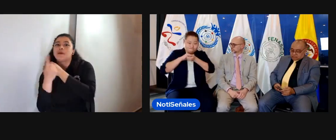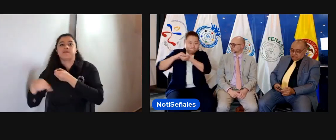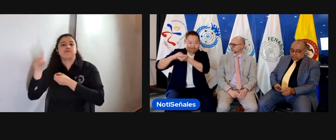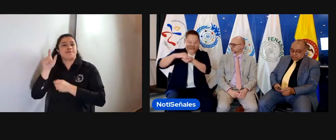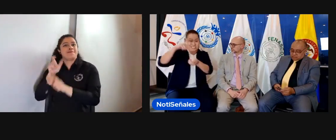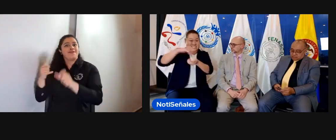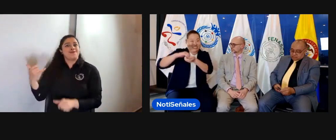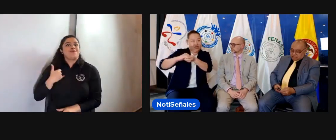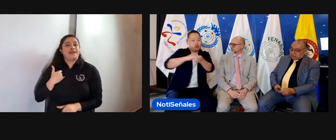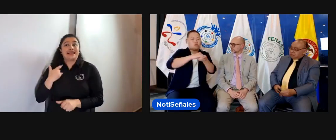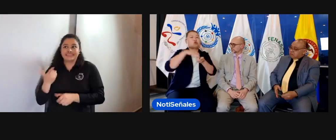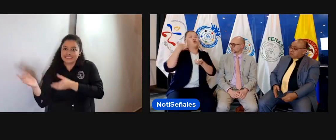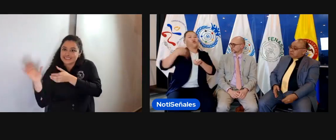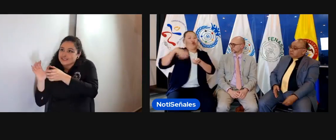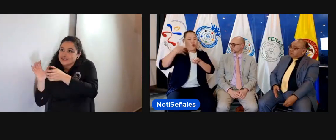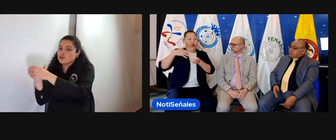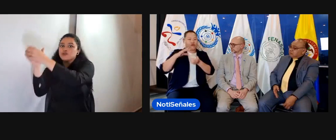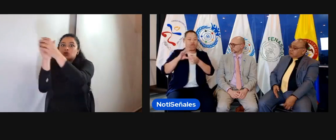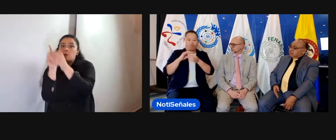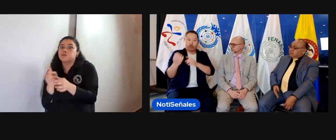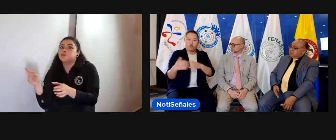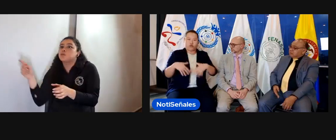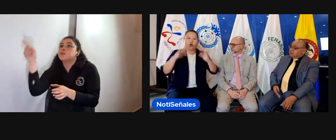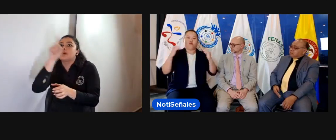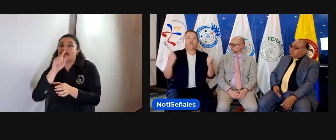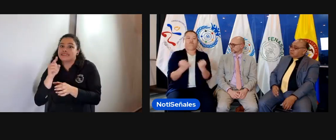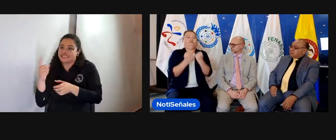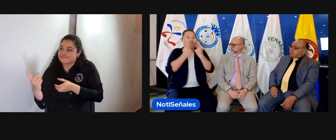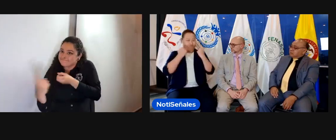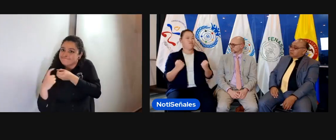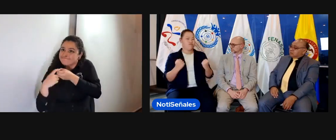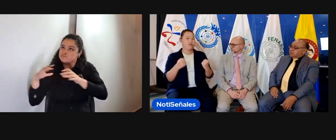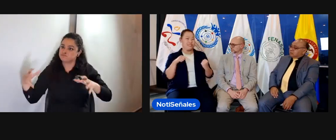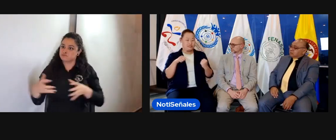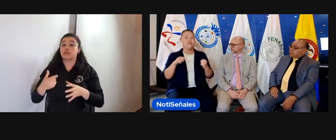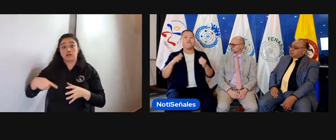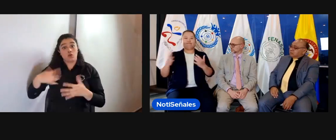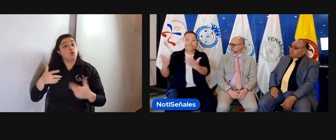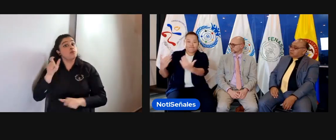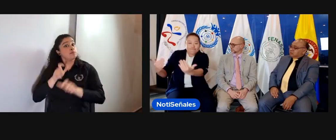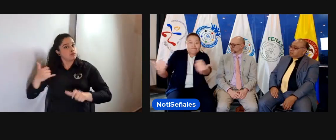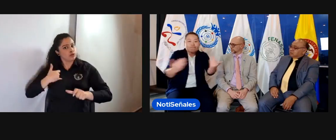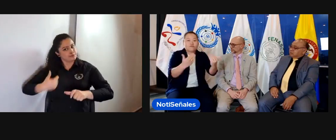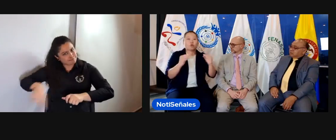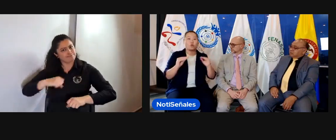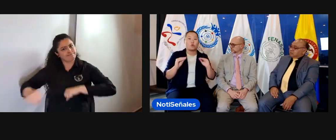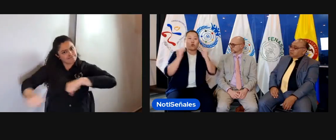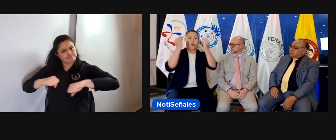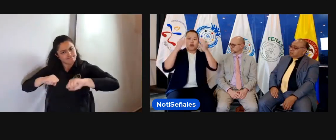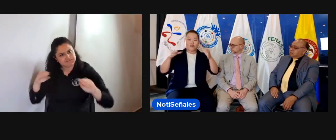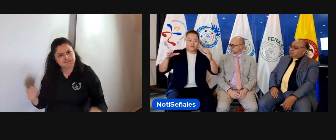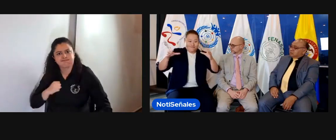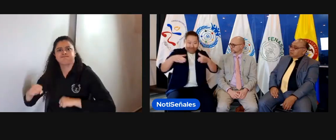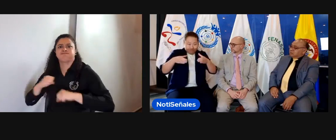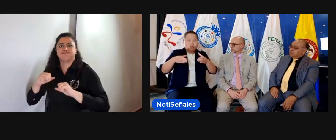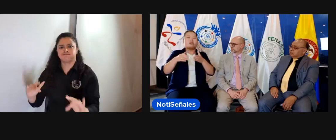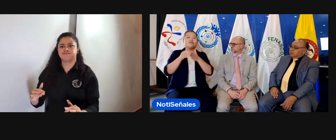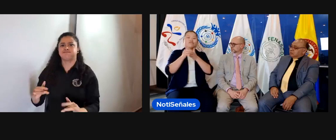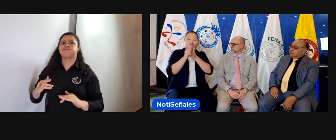el mundo. Y al tener esos 53 miembros, pues también trabajamos por fortalecer ese movimiento asociativo de